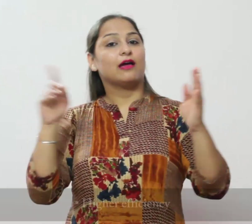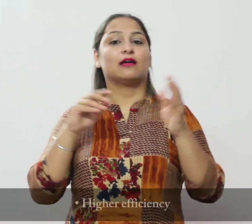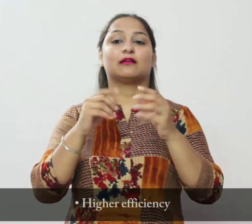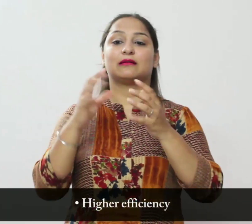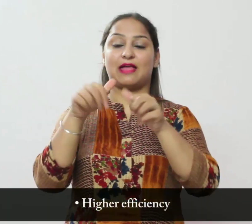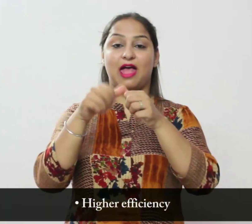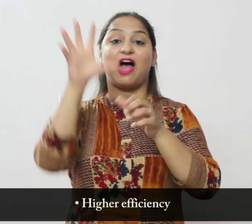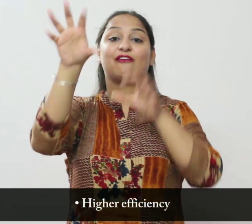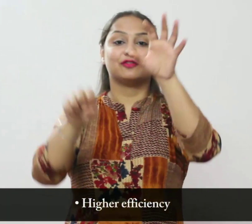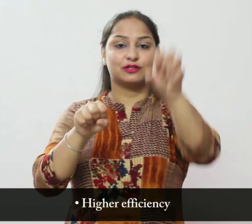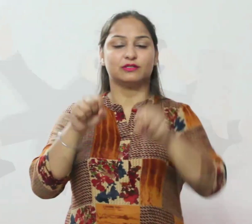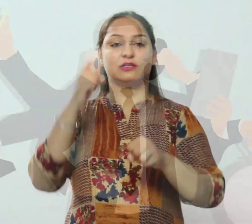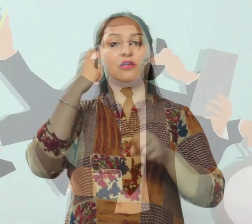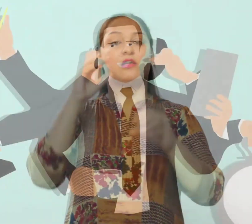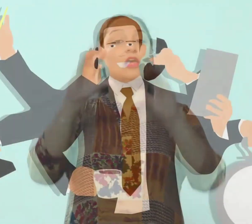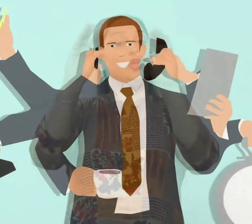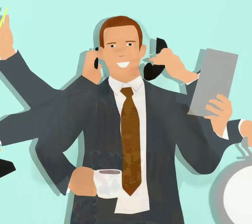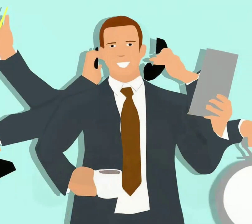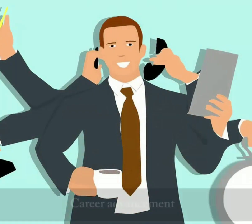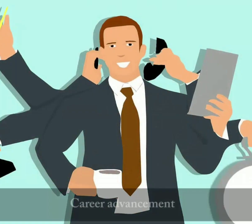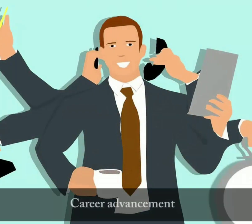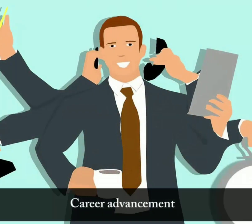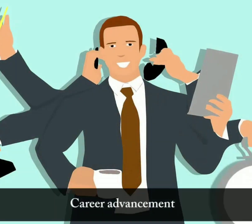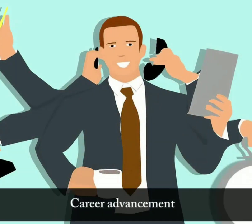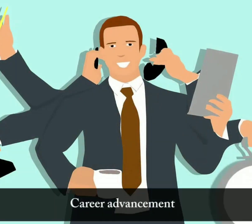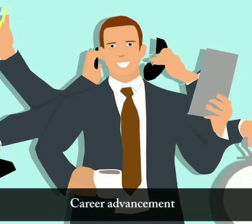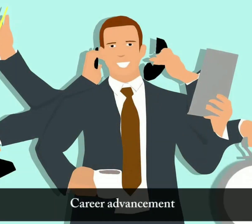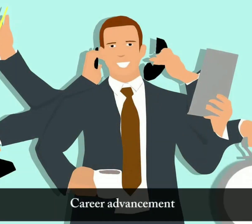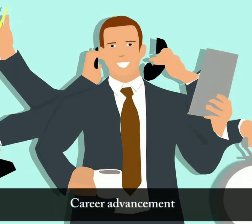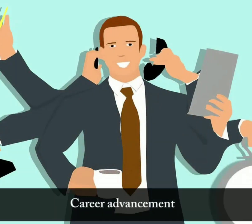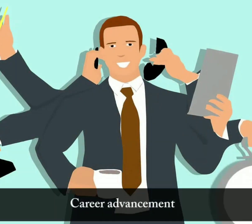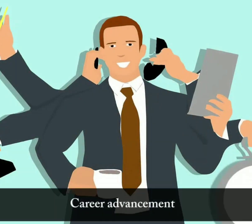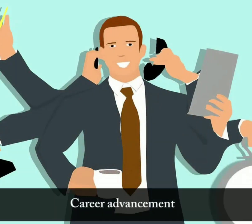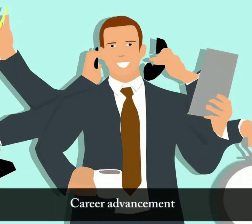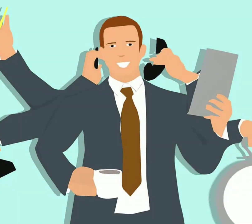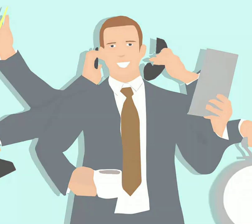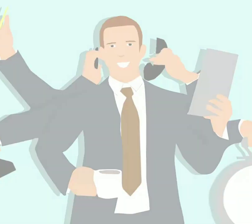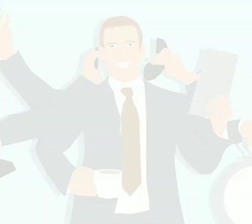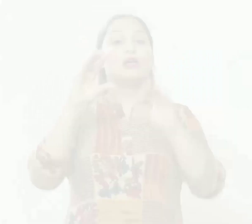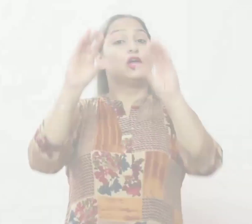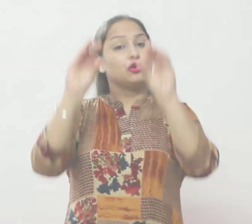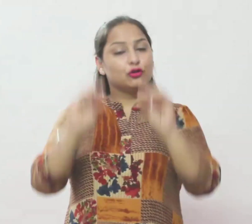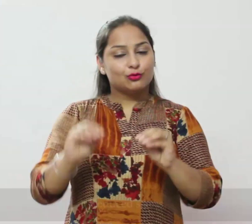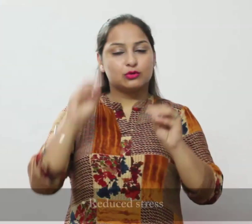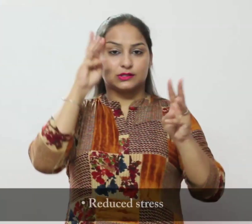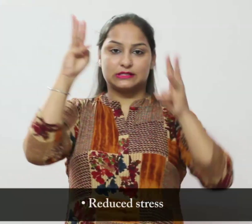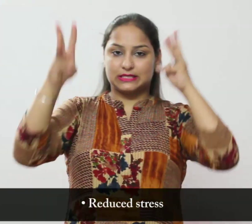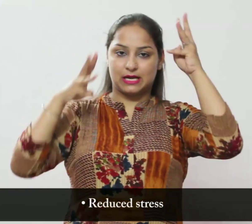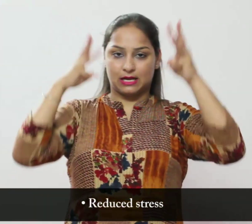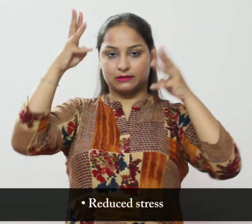उच्छ दक्षता करियर में उन्नती तनाव कम करना